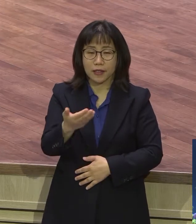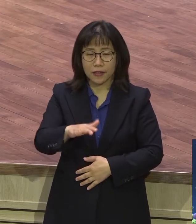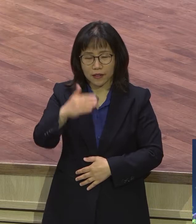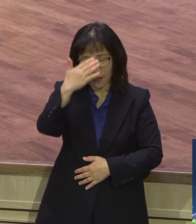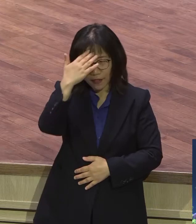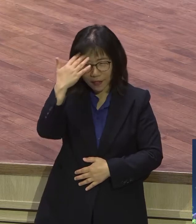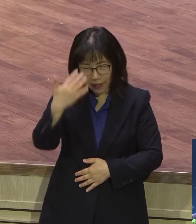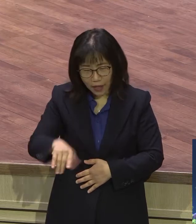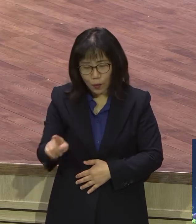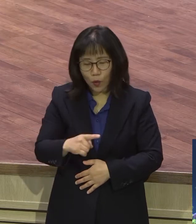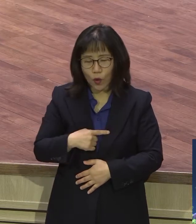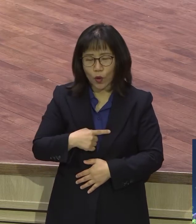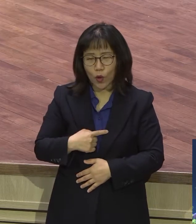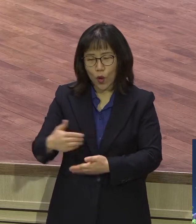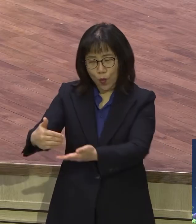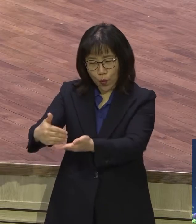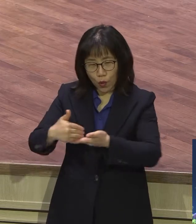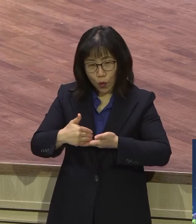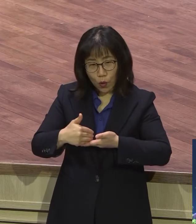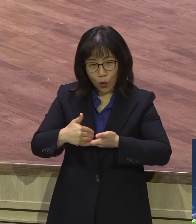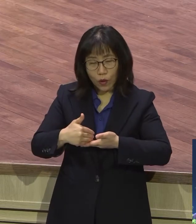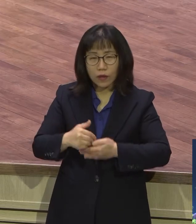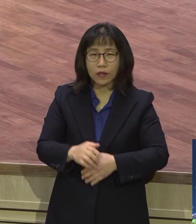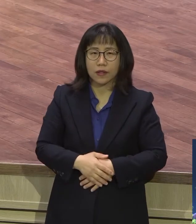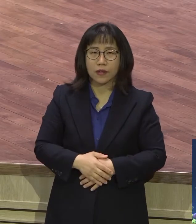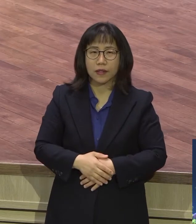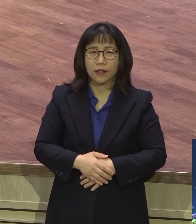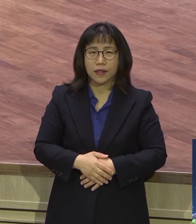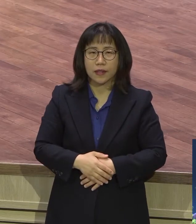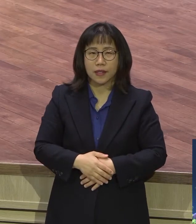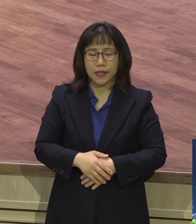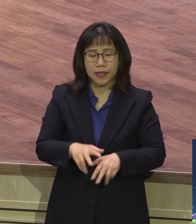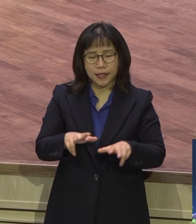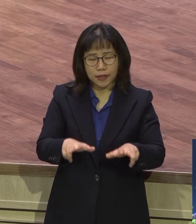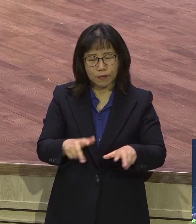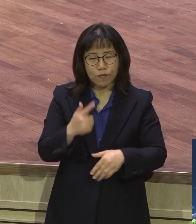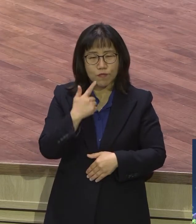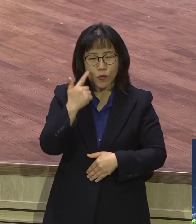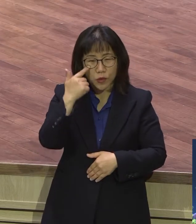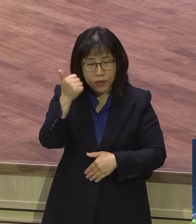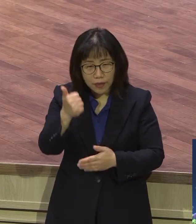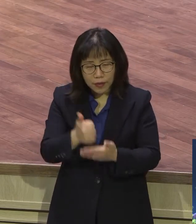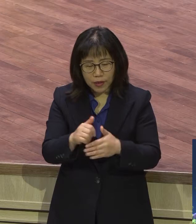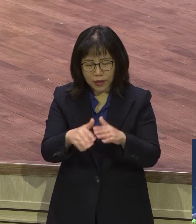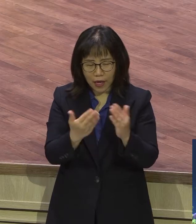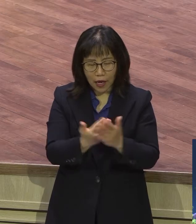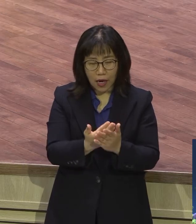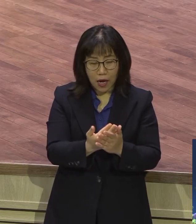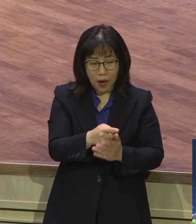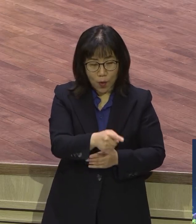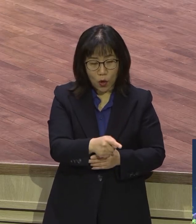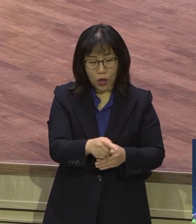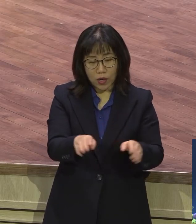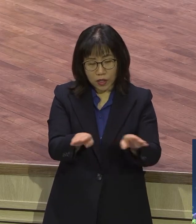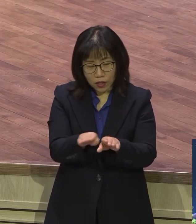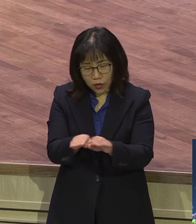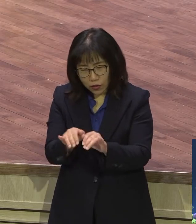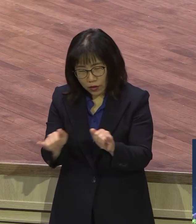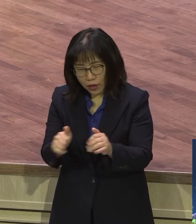행정 모사님 보고에 의하면 우리 교육자들이 세밀하게 구체적으로 장단기 결석자들 또 이렇게